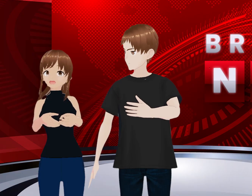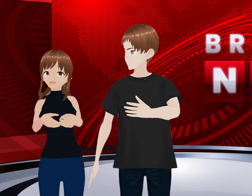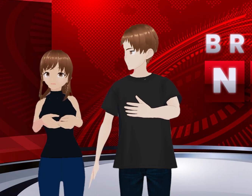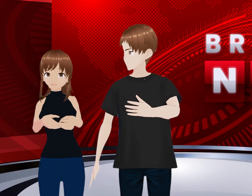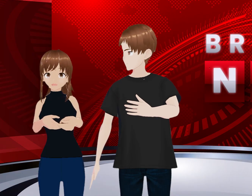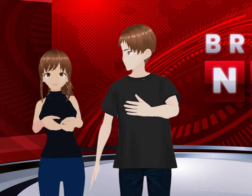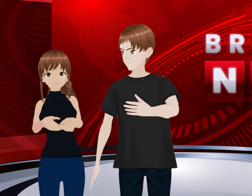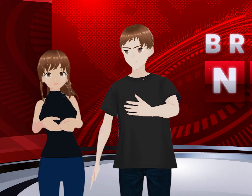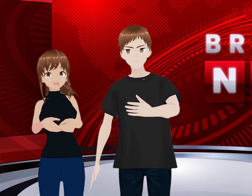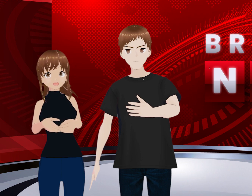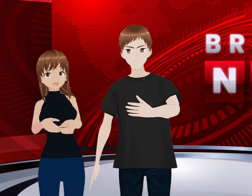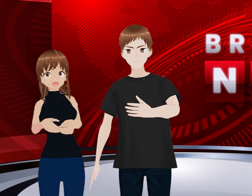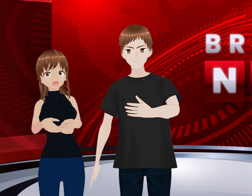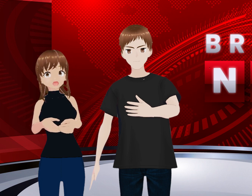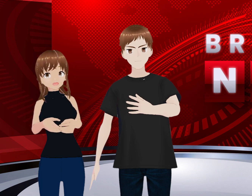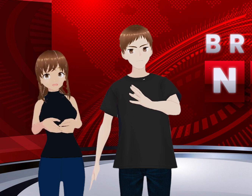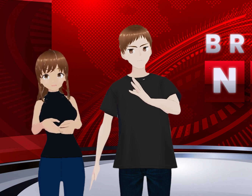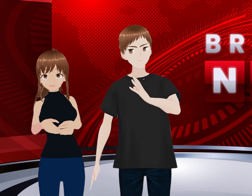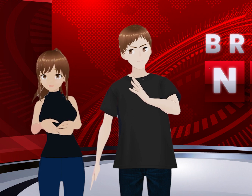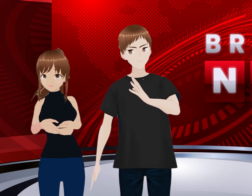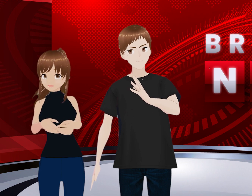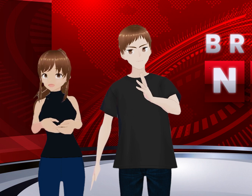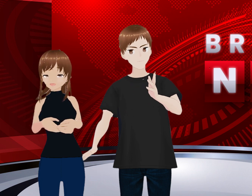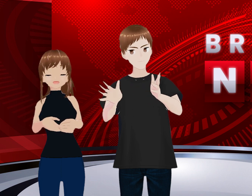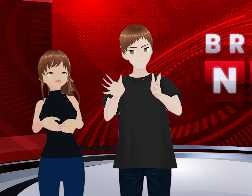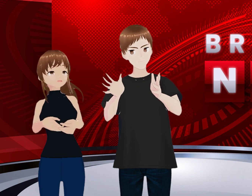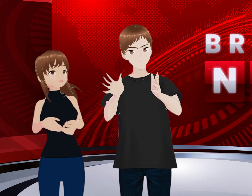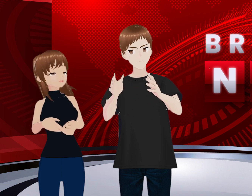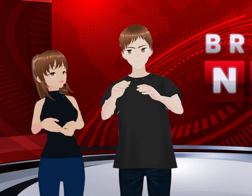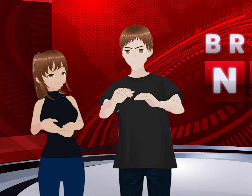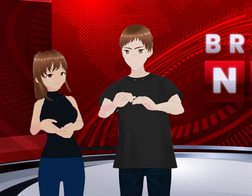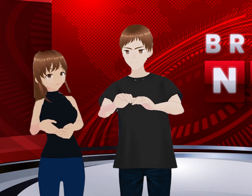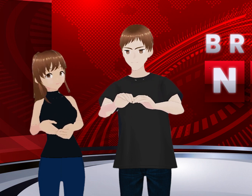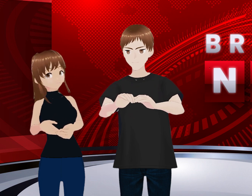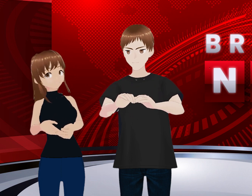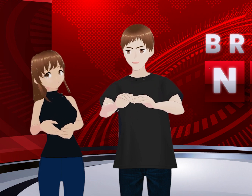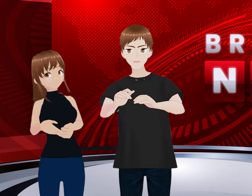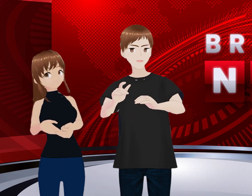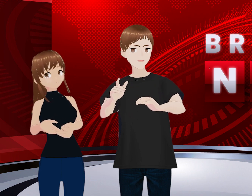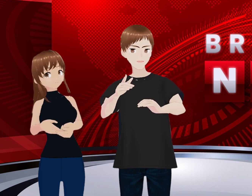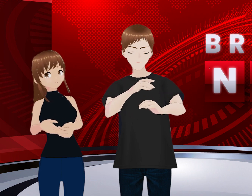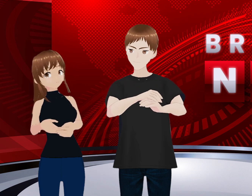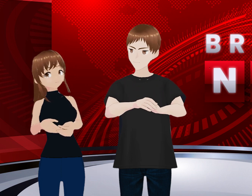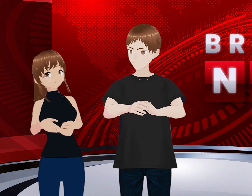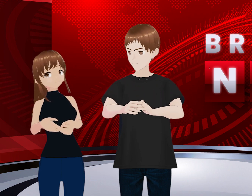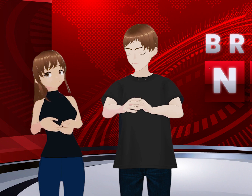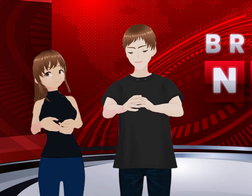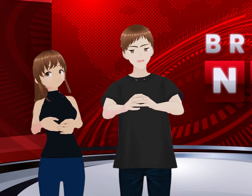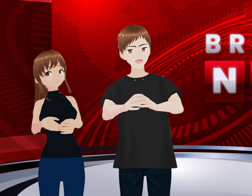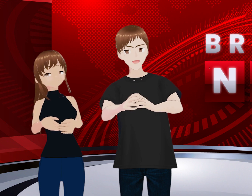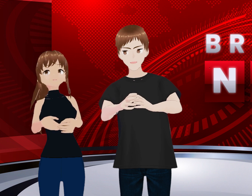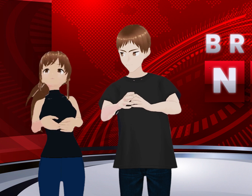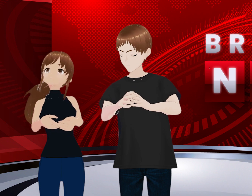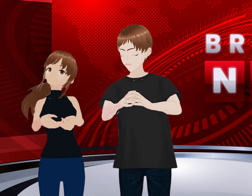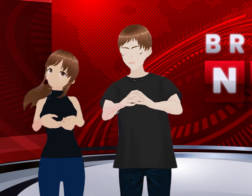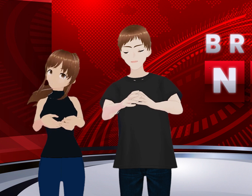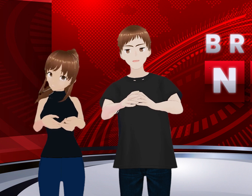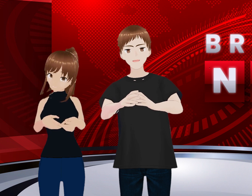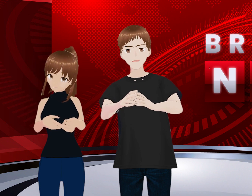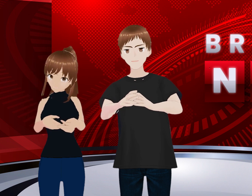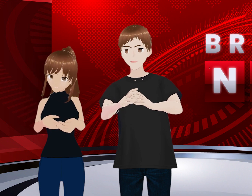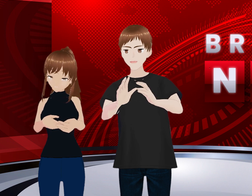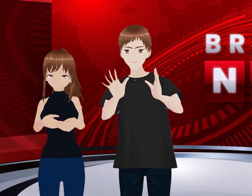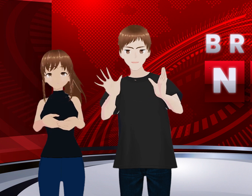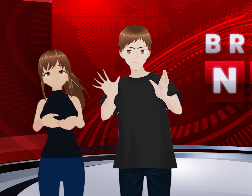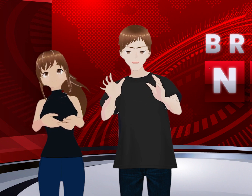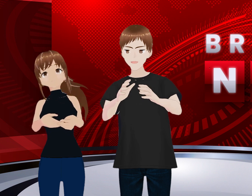Y en este bloque vamos a tener otras recomendaciones. Dan, ¿de qué estamos hablando? Bienvenidos a Netflix en Chile, el único programa